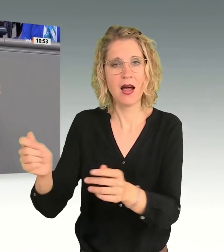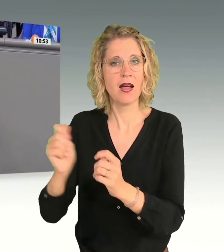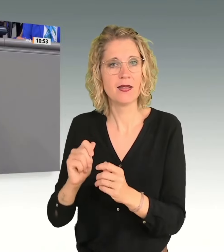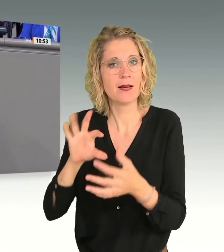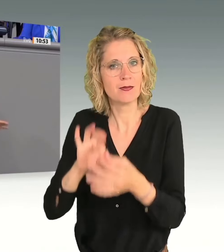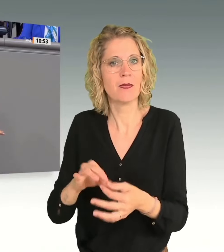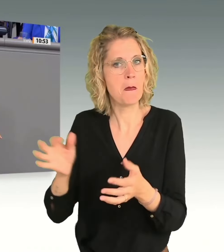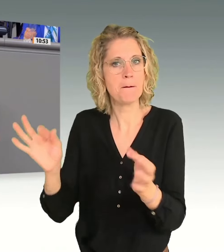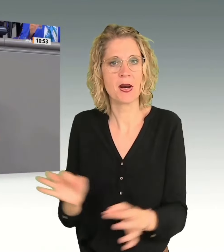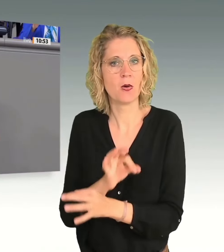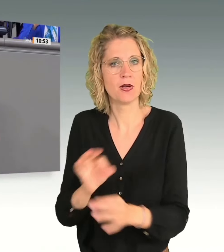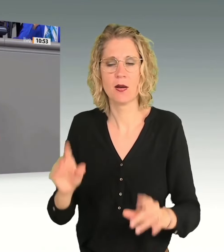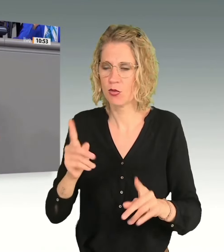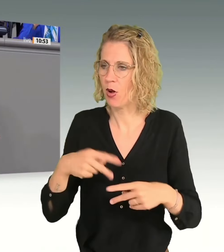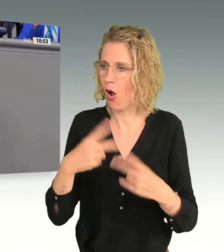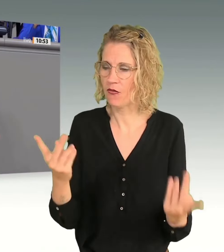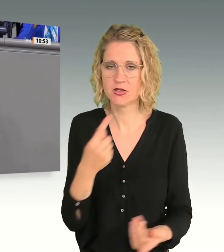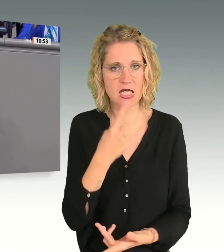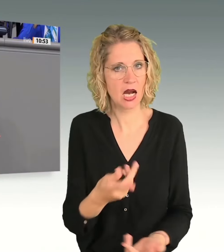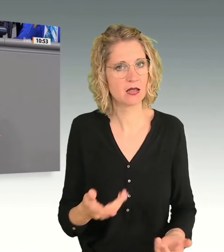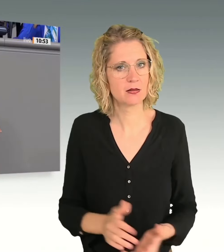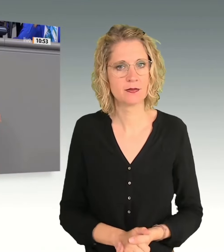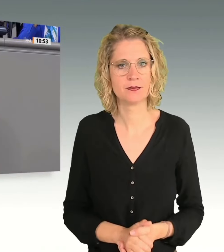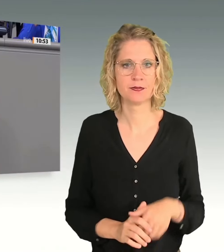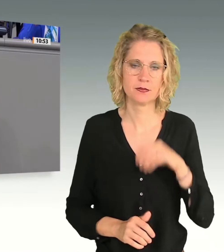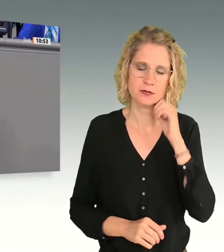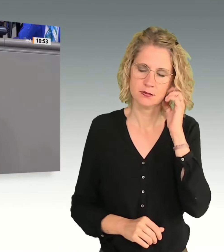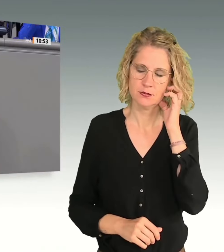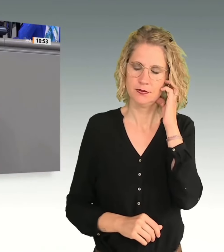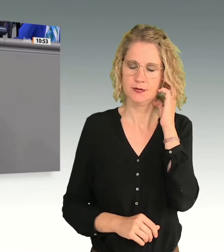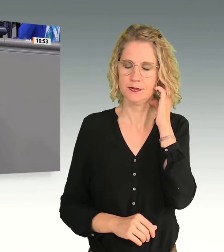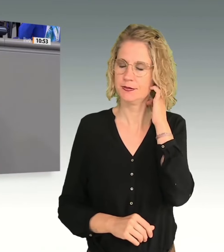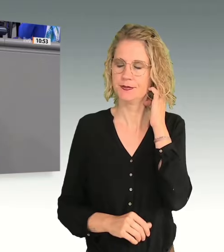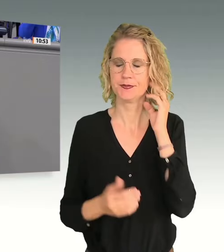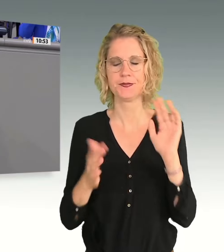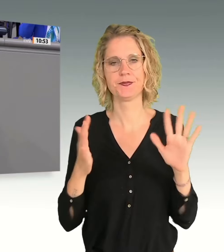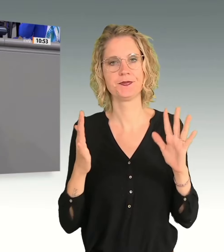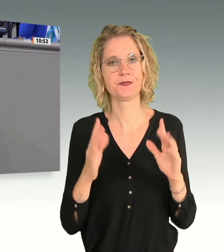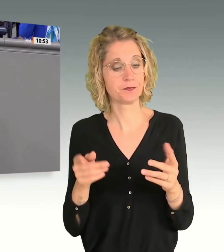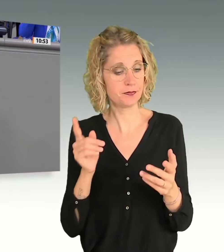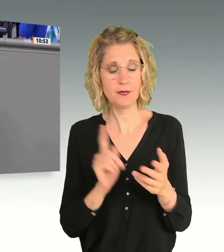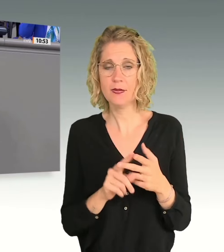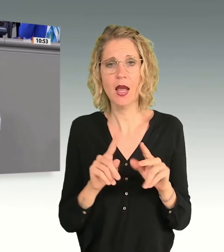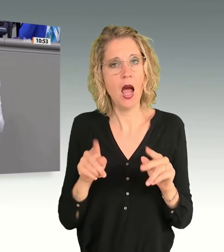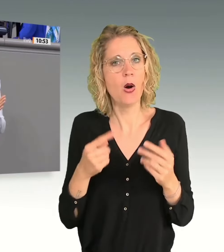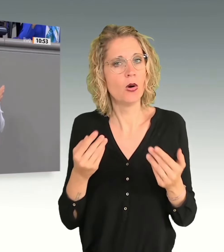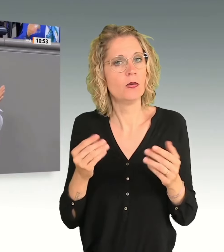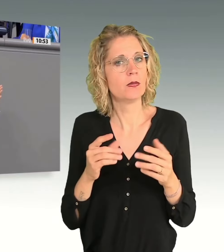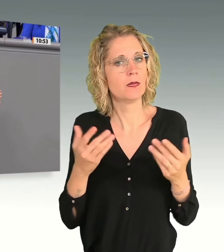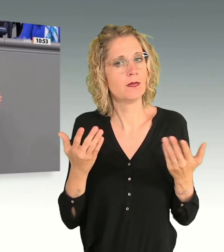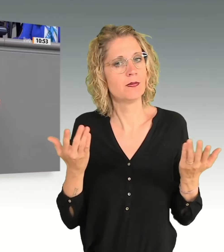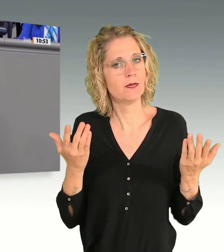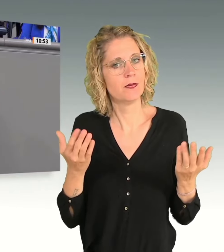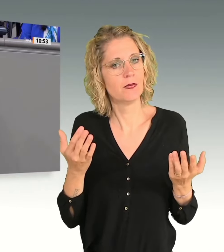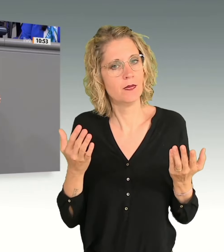Herren. Das muss hier auch mal offengesagt werden. Und dann geht es auch noch darum, und da will ich wirklich